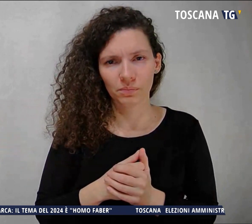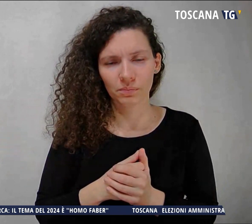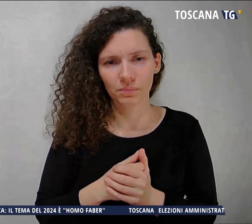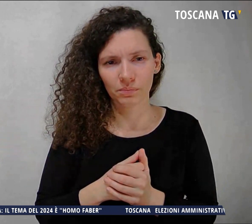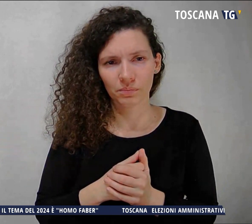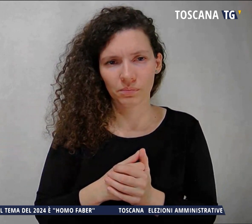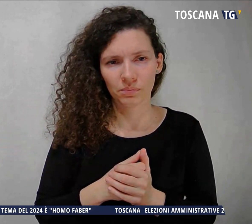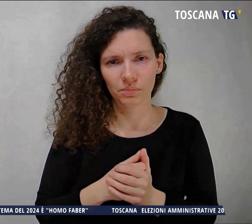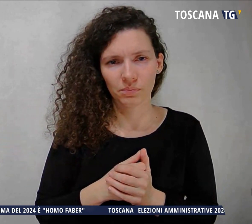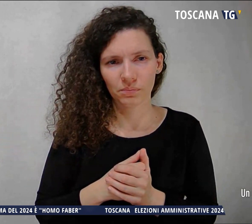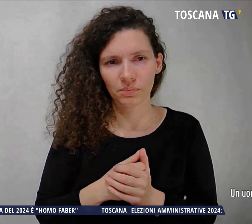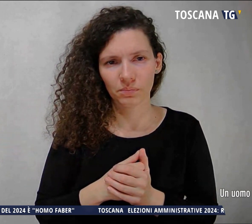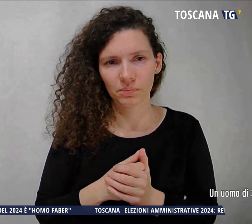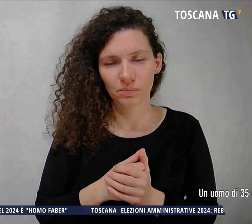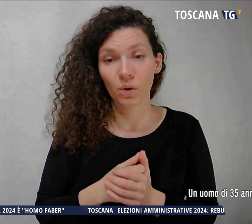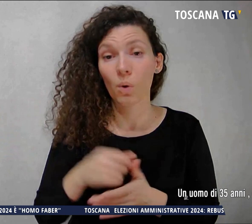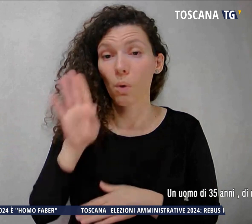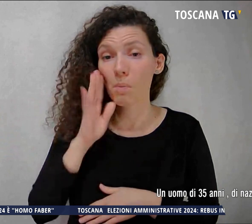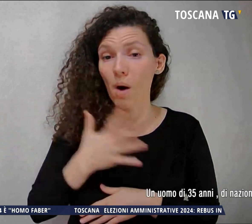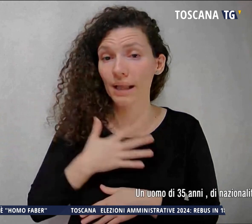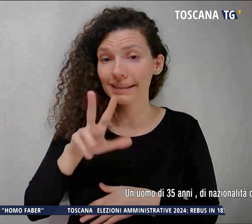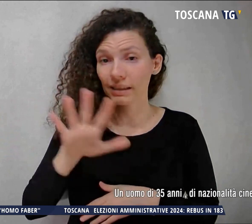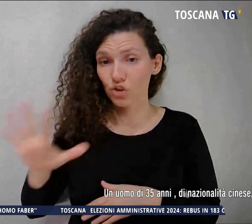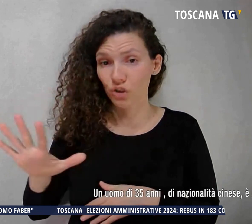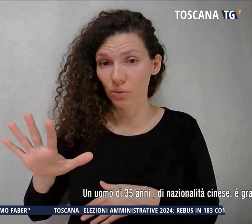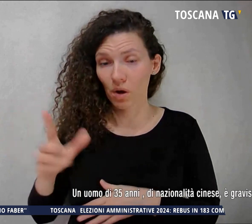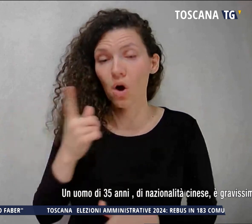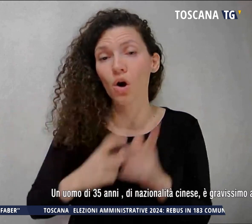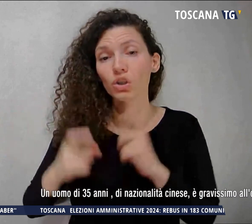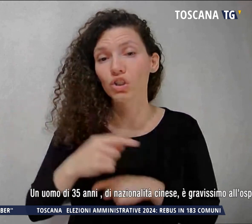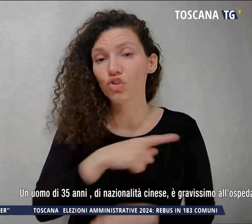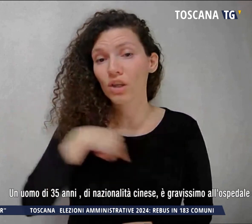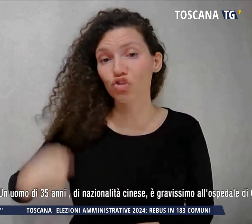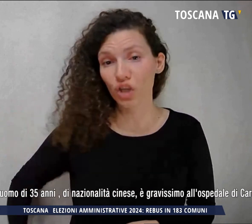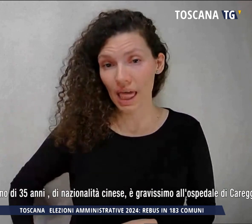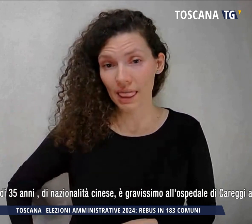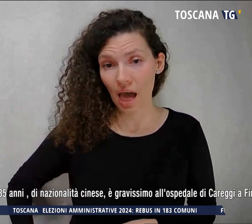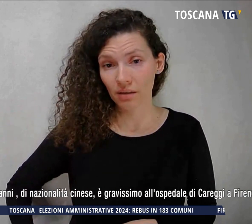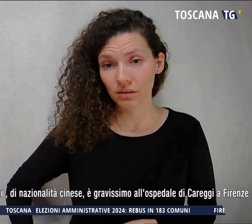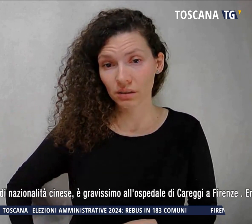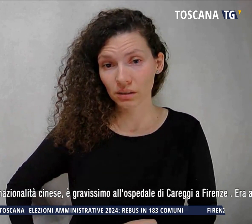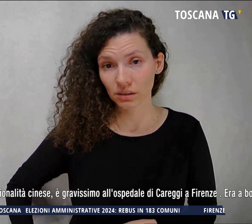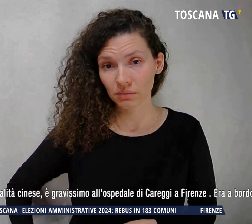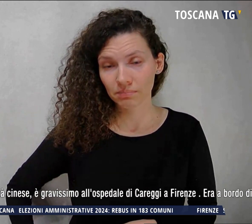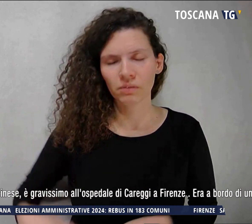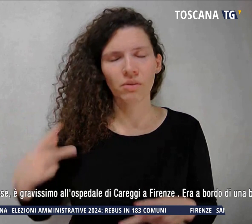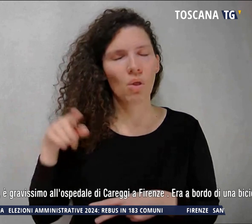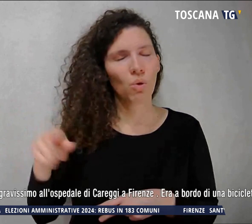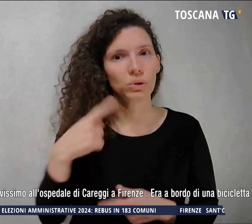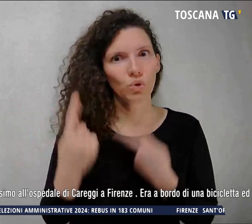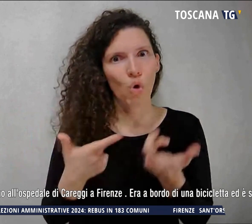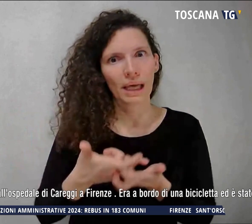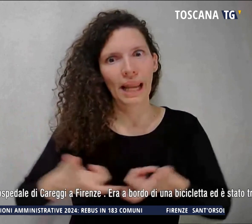Un uomo di 35 anni di nazionalità cinese è gravissimo all'ospedale di Careggi a Firenze.